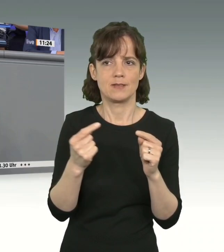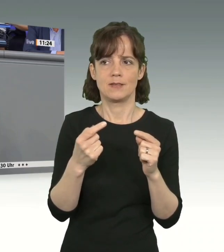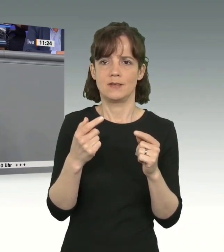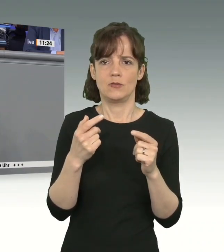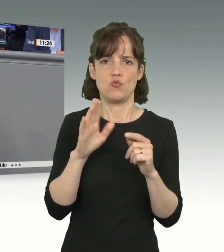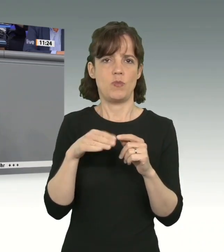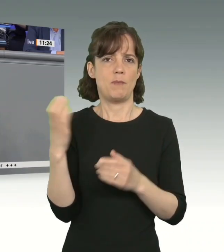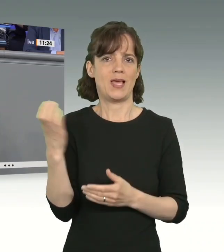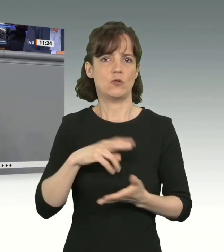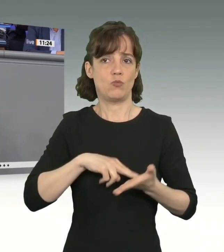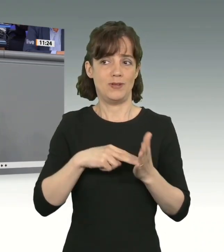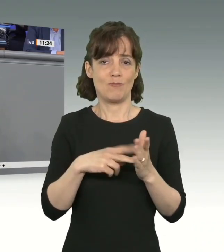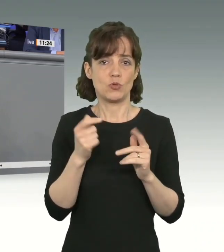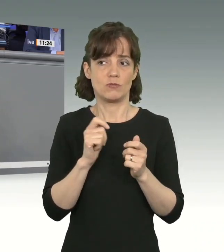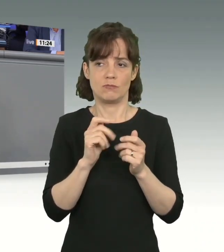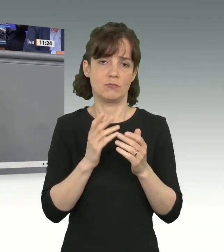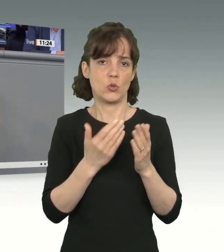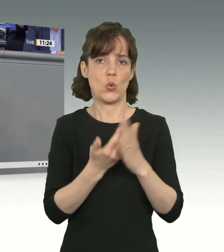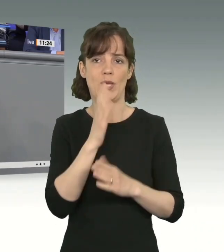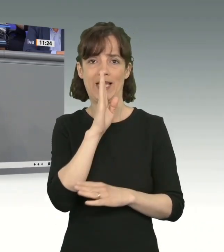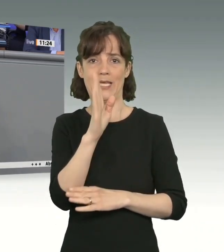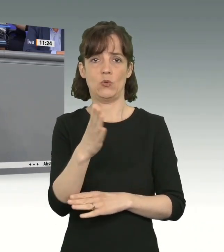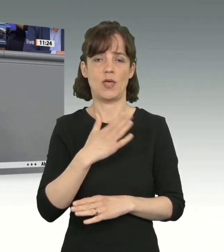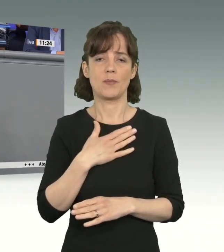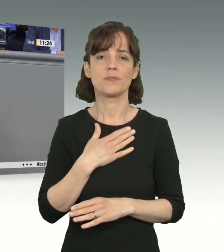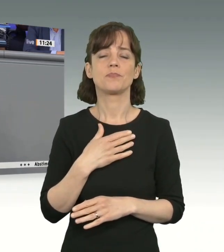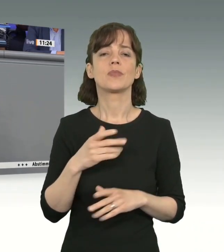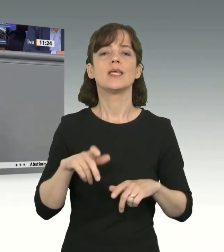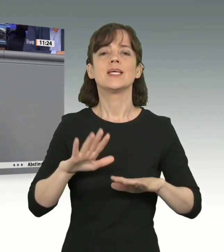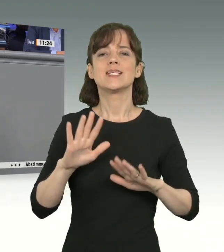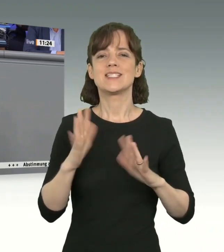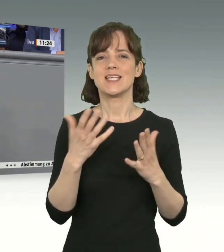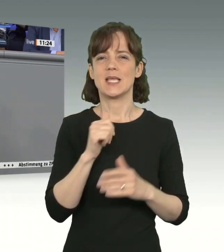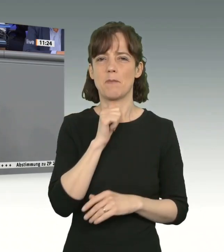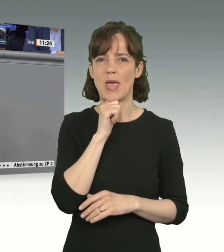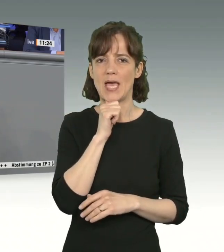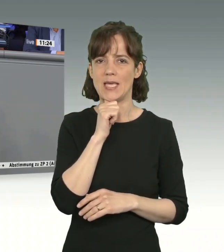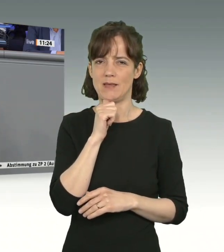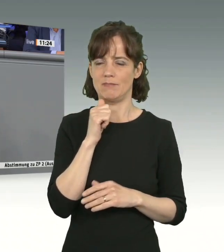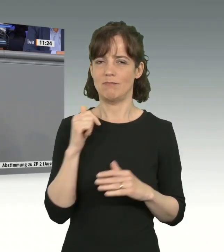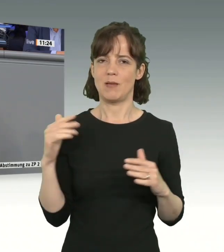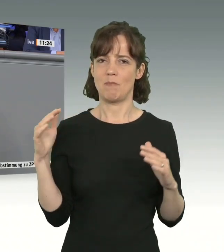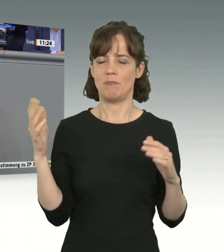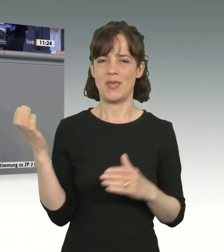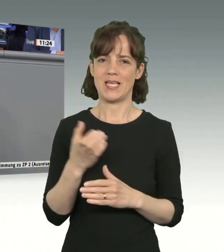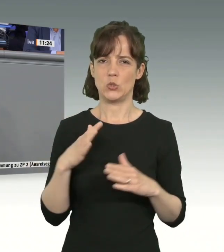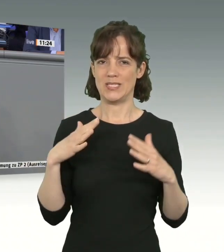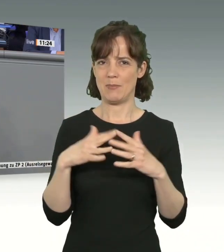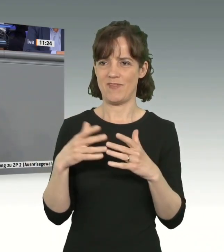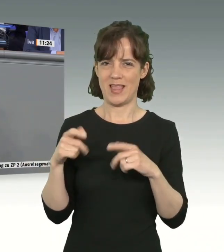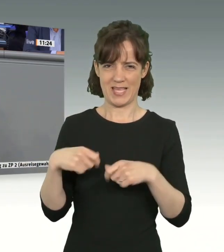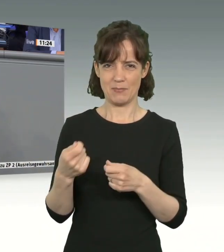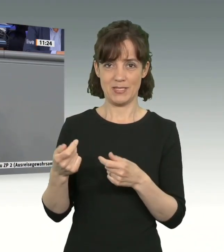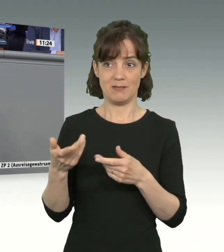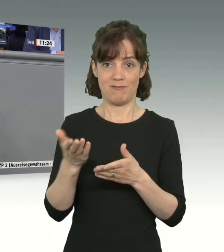der Migrationspolitik. Die Ergebnisse des Migrationsgipfels vom 10. Mai haben wir hier bereits in der letzten Sitzungswoche diskutiert. Und auch ich habe genau an diesem